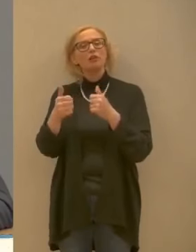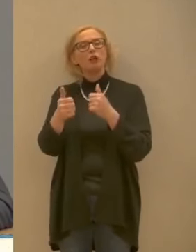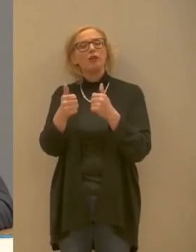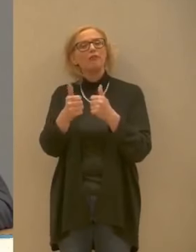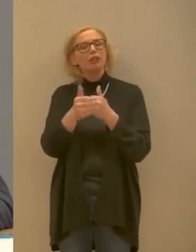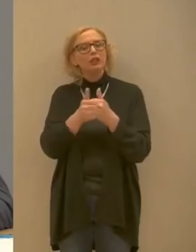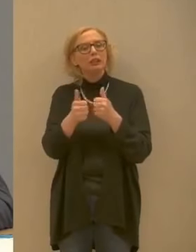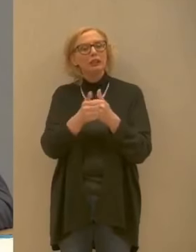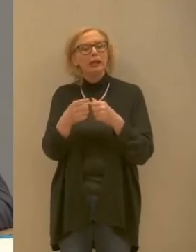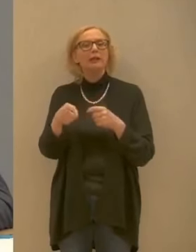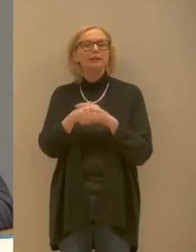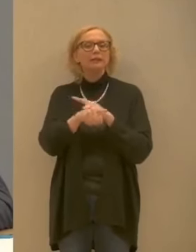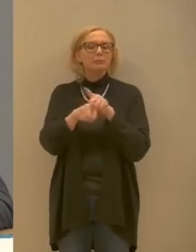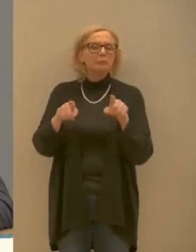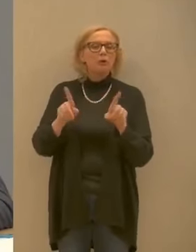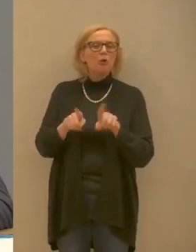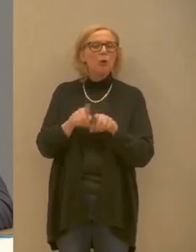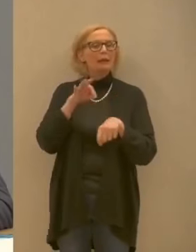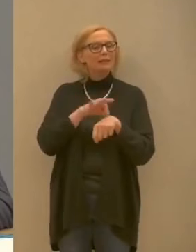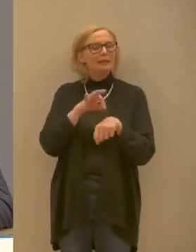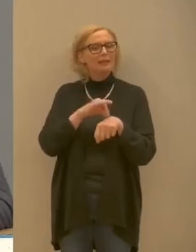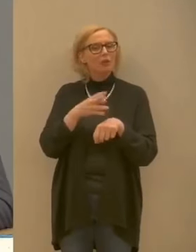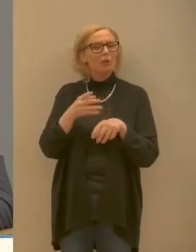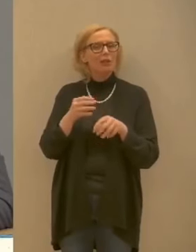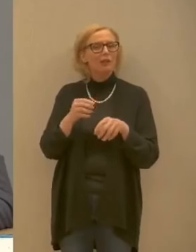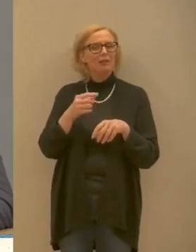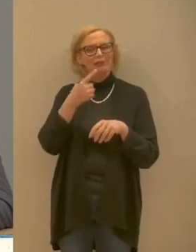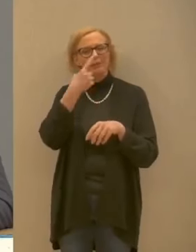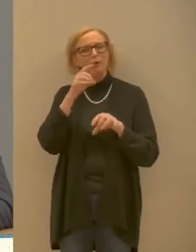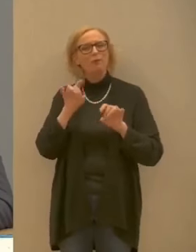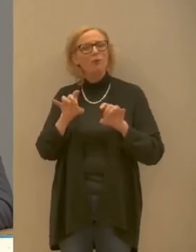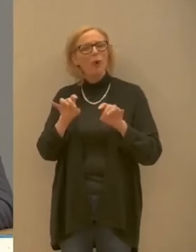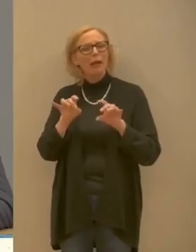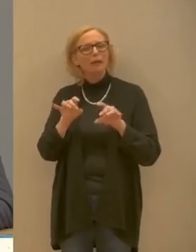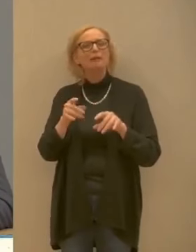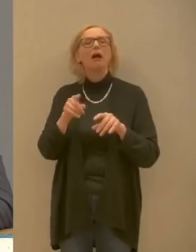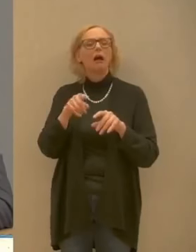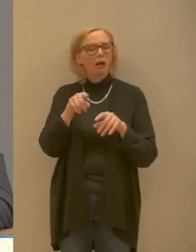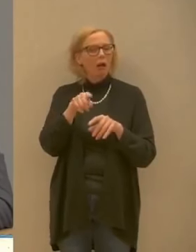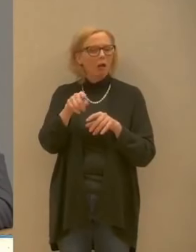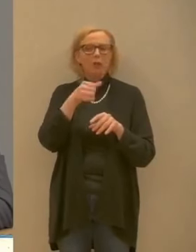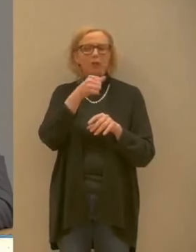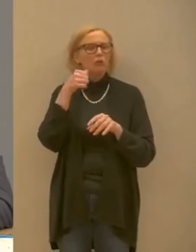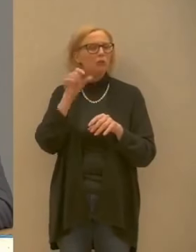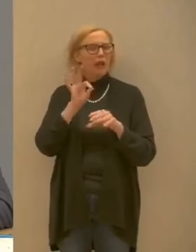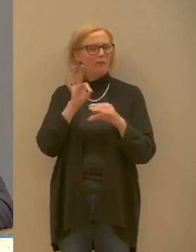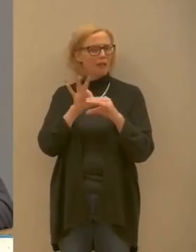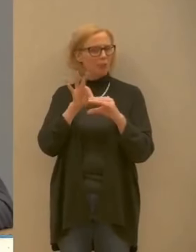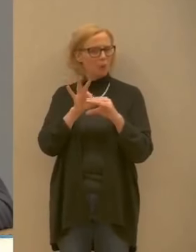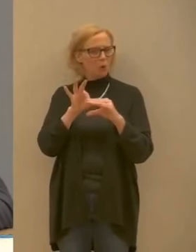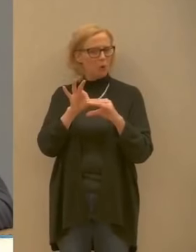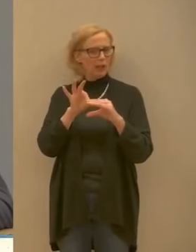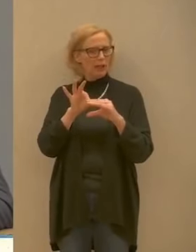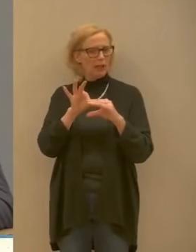ha comunque i sintomi dell'influenza, noi questa persona senza fare il tampone per una questione di